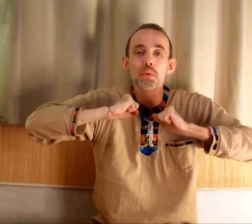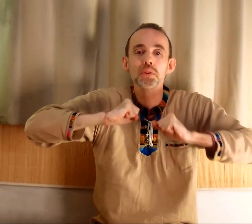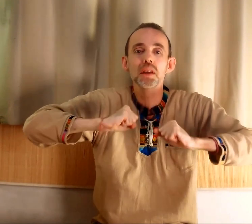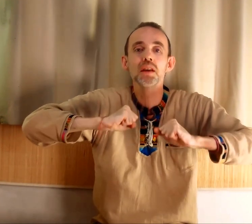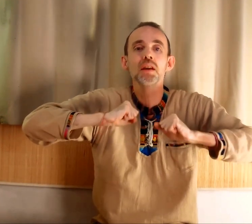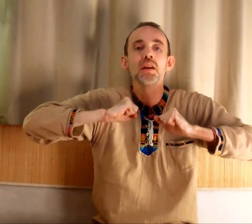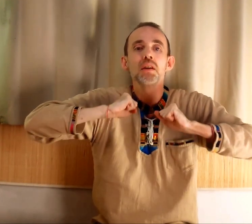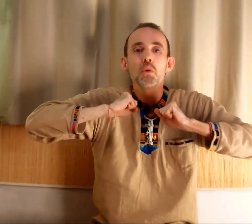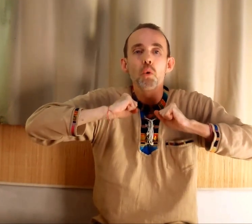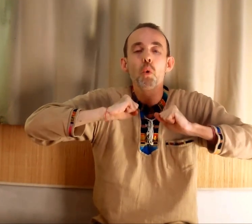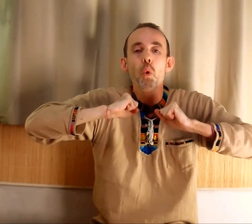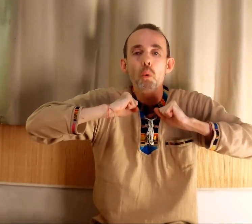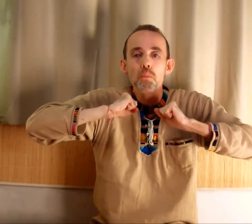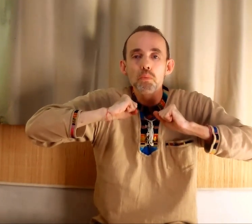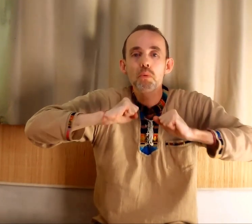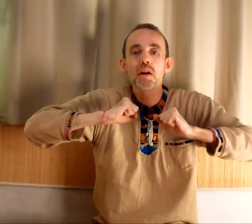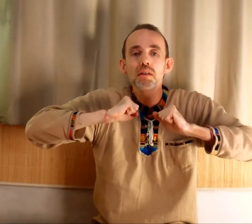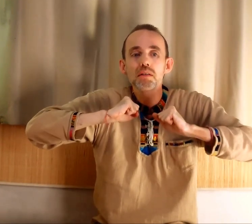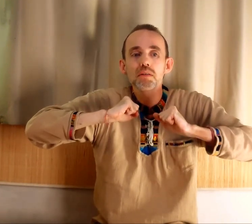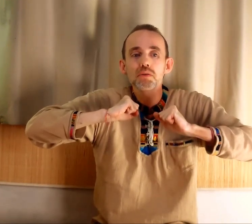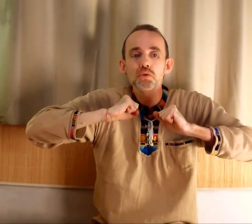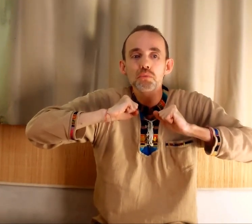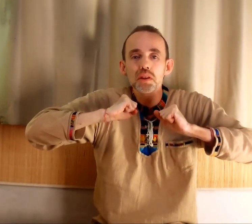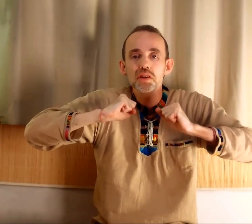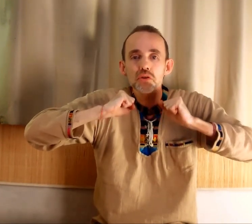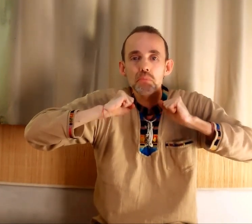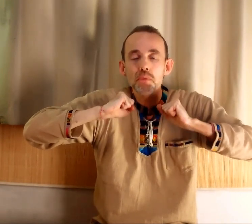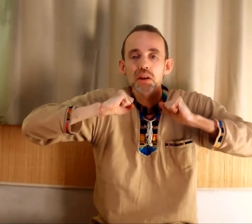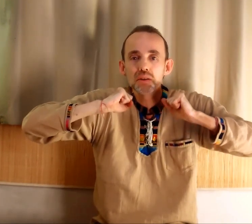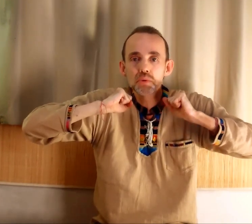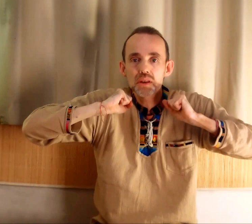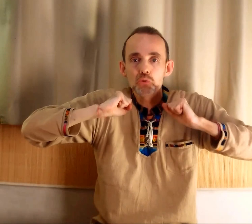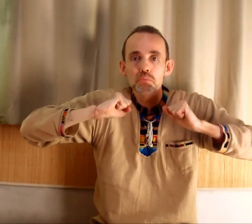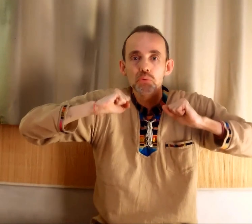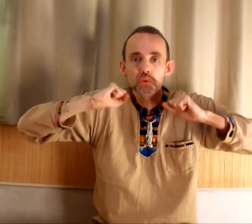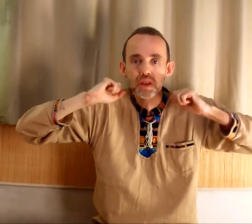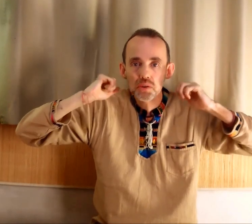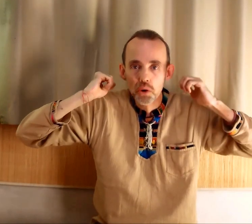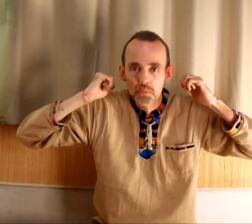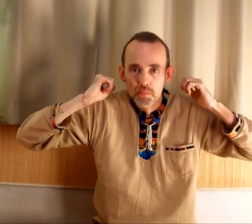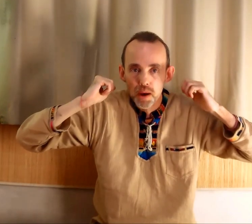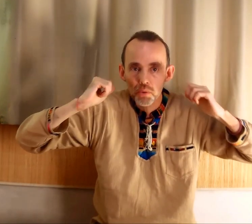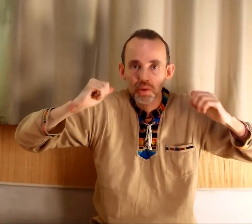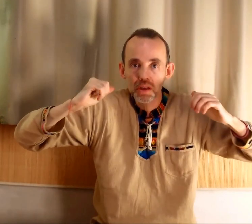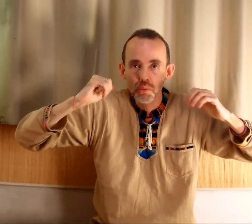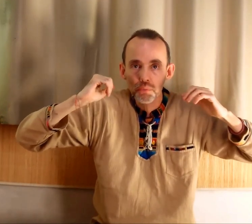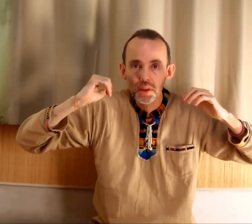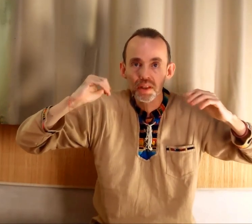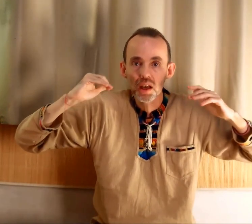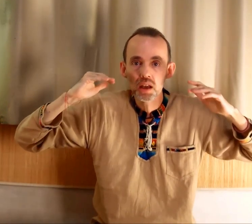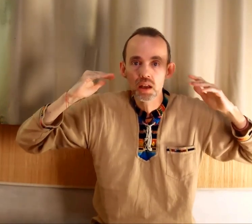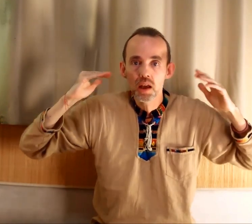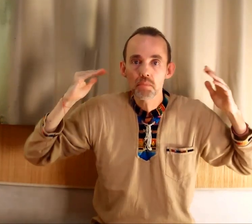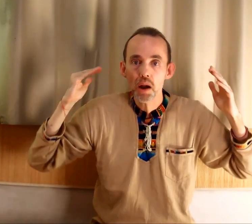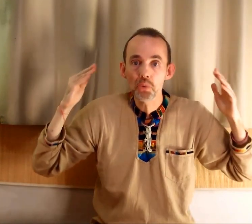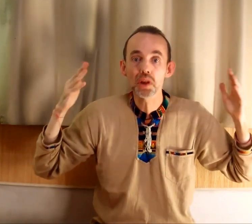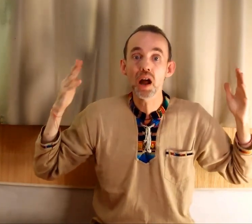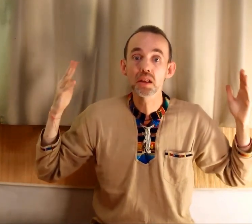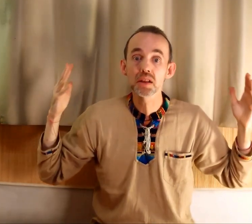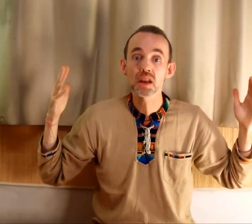volonté, au point que je vois des gens parfois qui ne s'écoutent plus, donc qui ne rendent même pas compte, qui sont fatigués. Par contre, un des